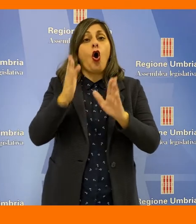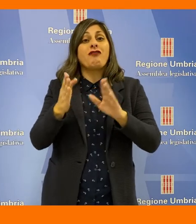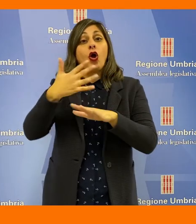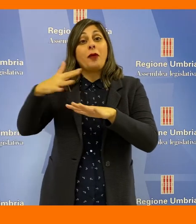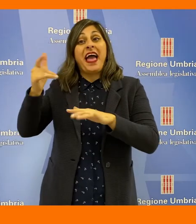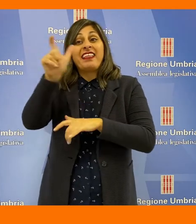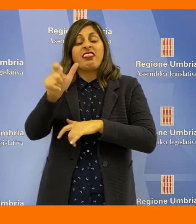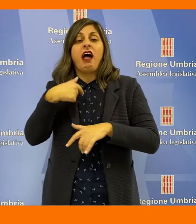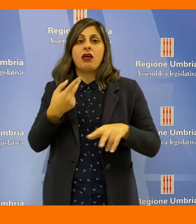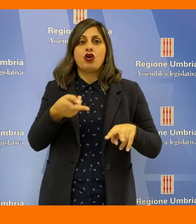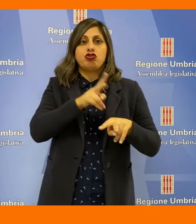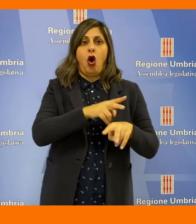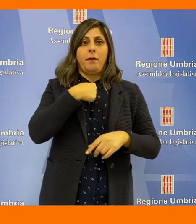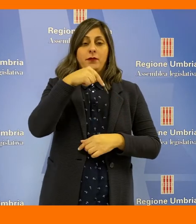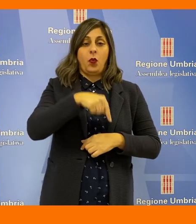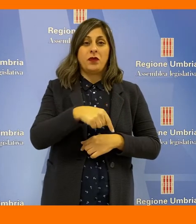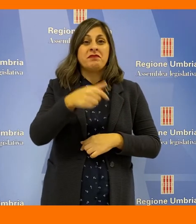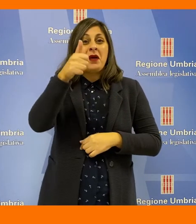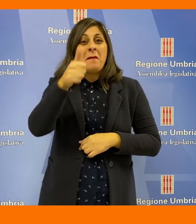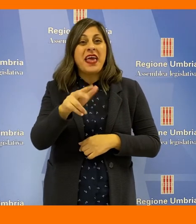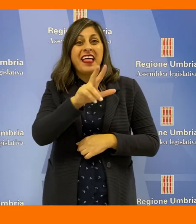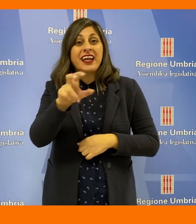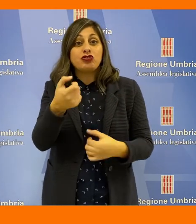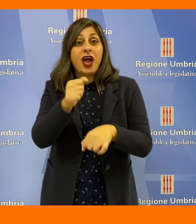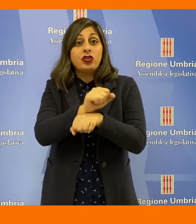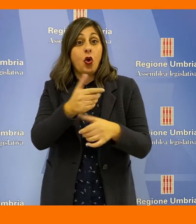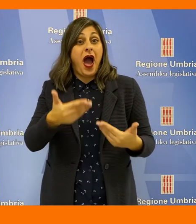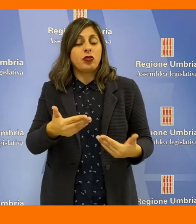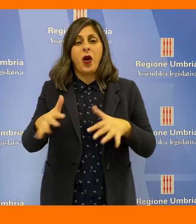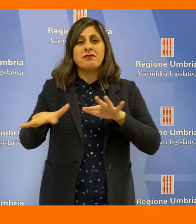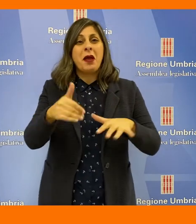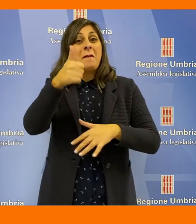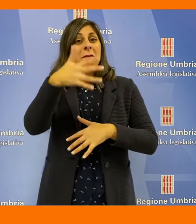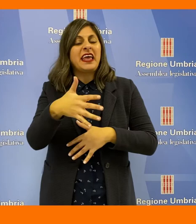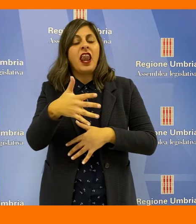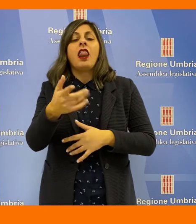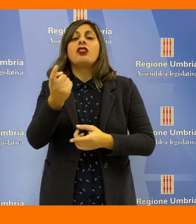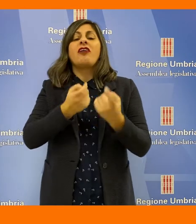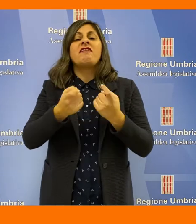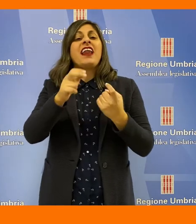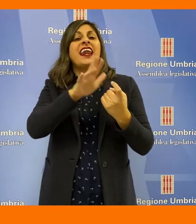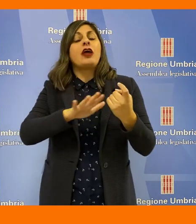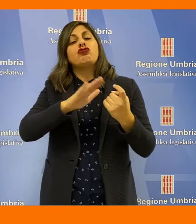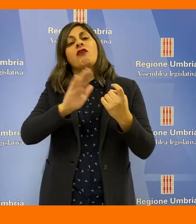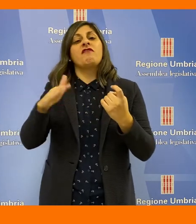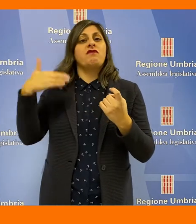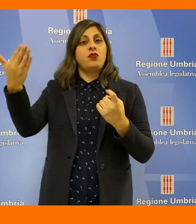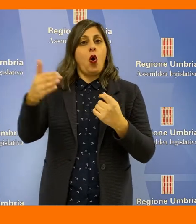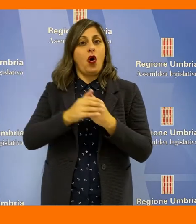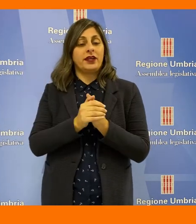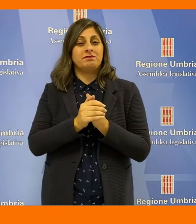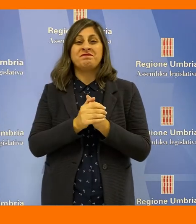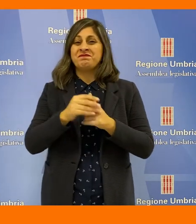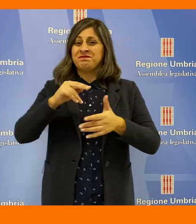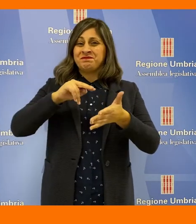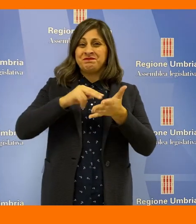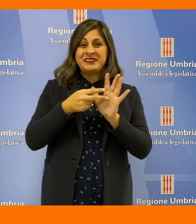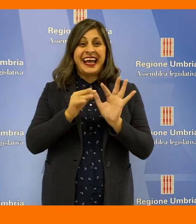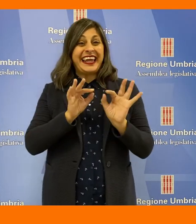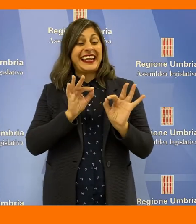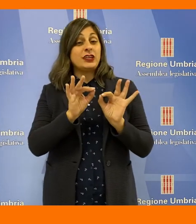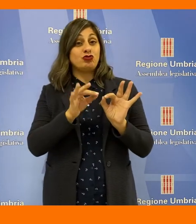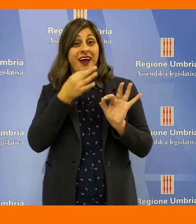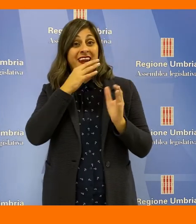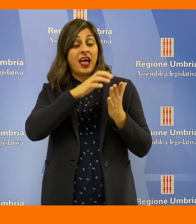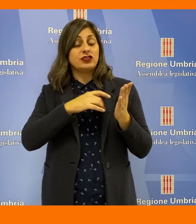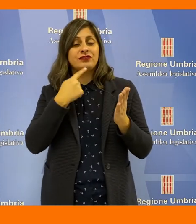rispetto alla media italiana. Sugli oltre 1.300 detenuti attuali, circa un migliaio provengono da fuori regione. Tra le criticità,